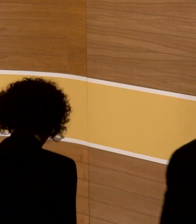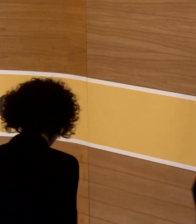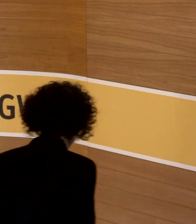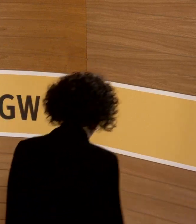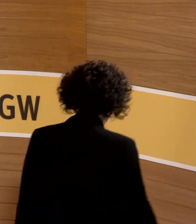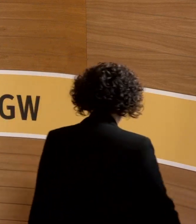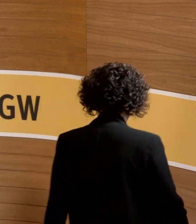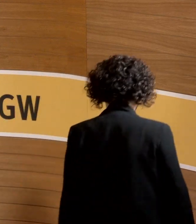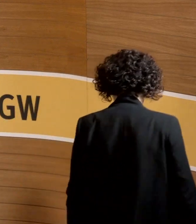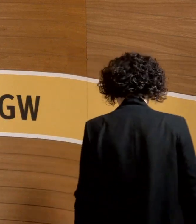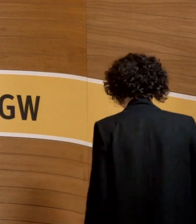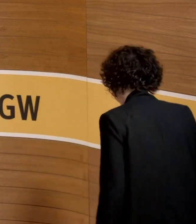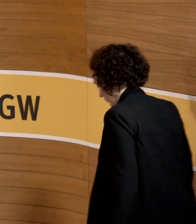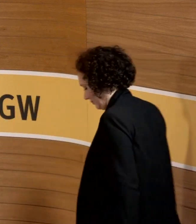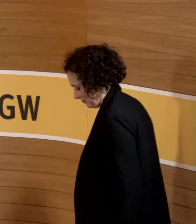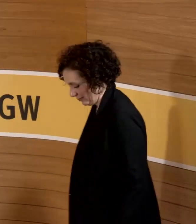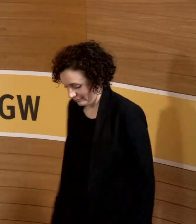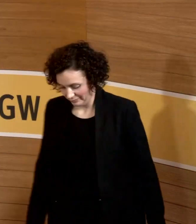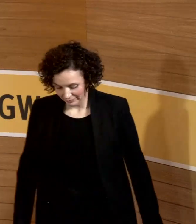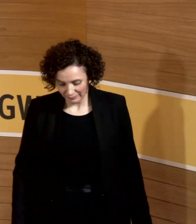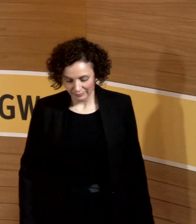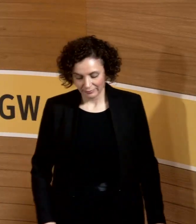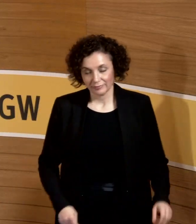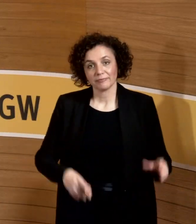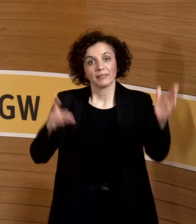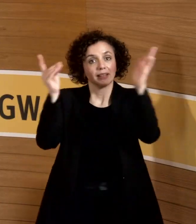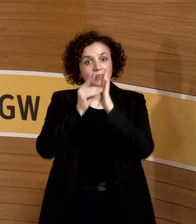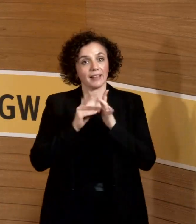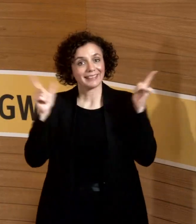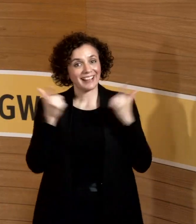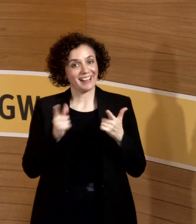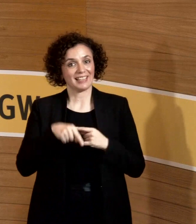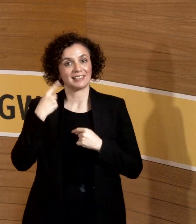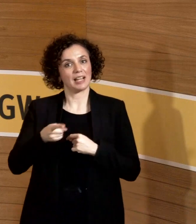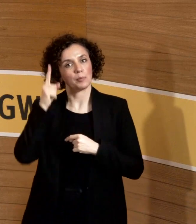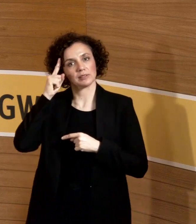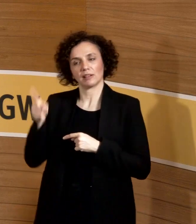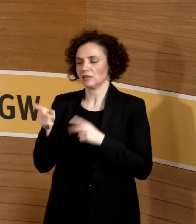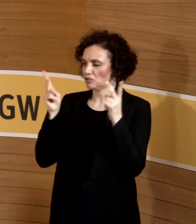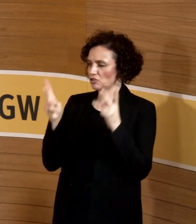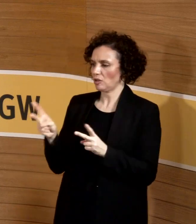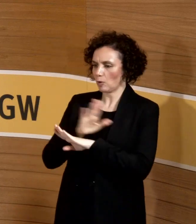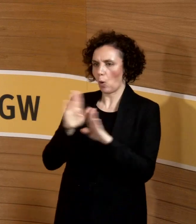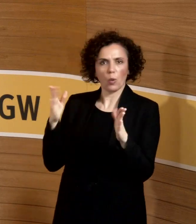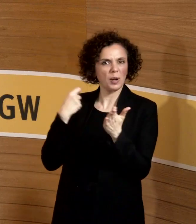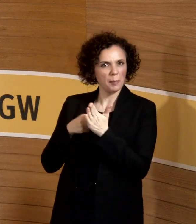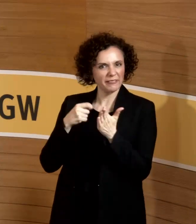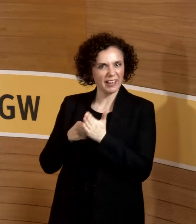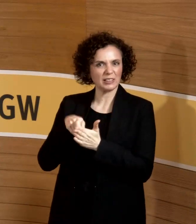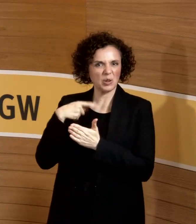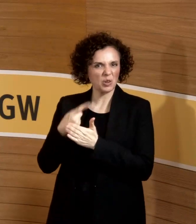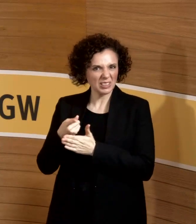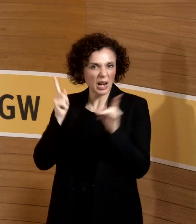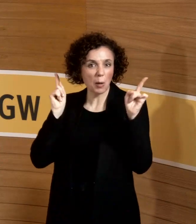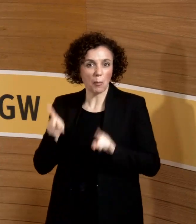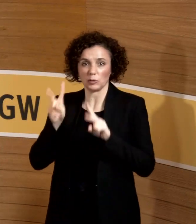sagen, okay, es ist nicht bewertet, wir haben keine Daten, wir gehen erst mal davon aus, dass es über die Milch weitergegeben wird. Das ist ein